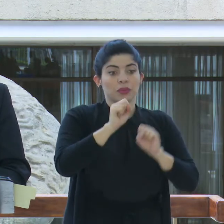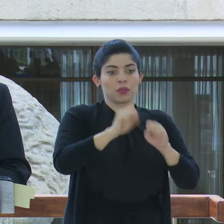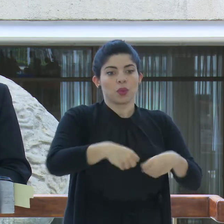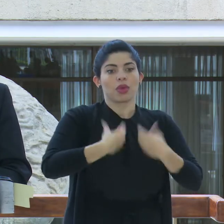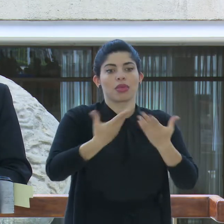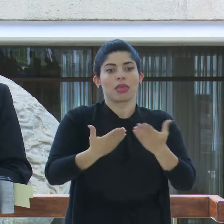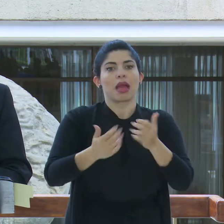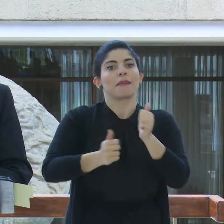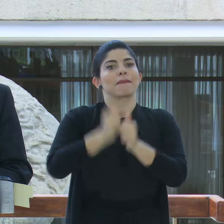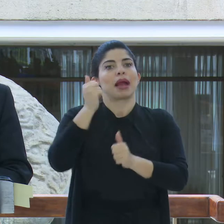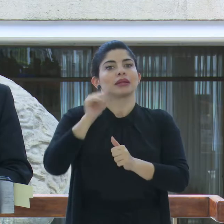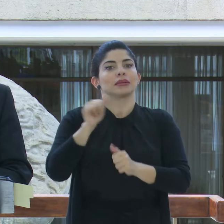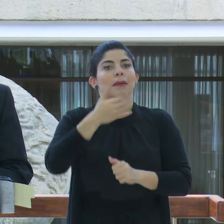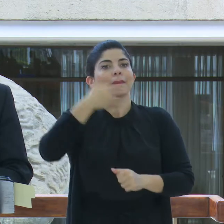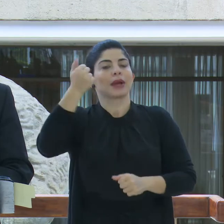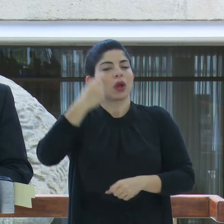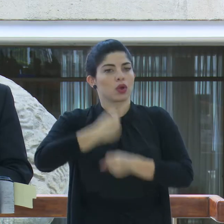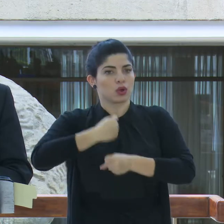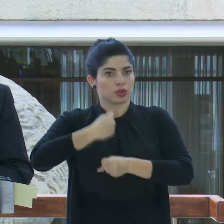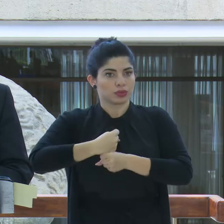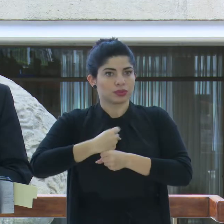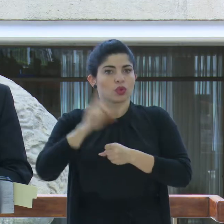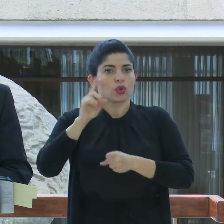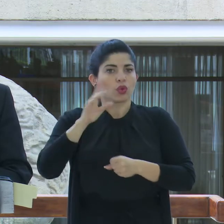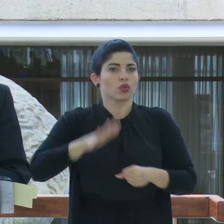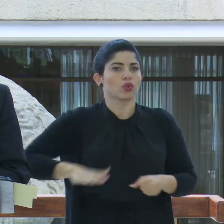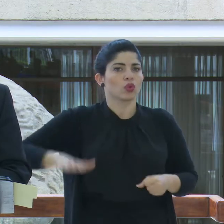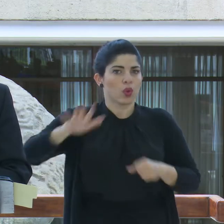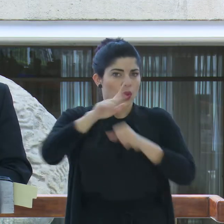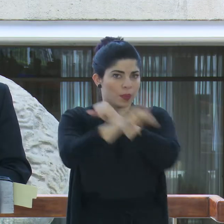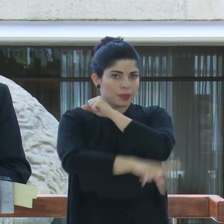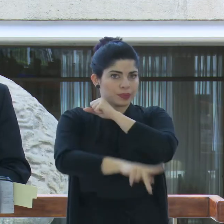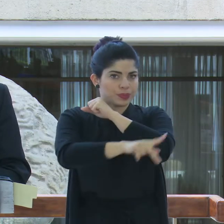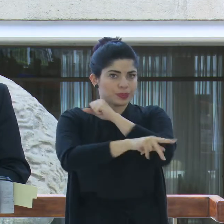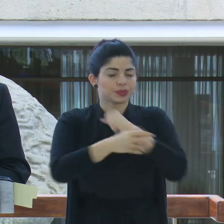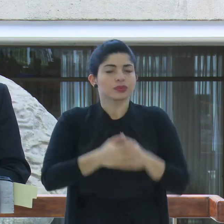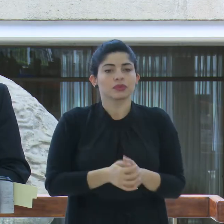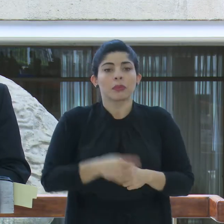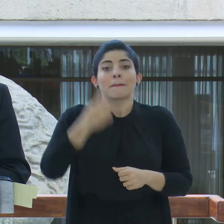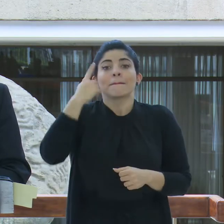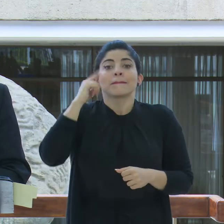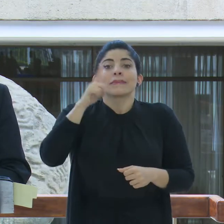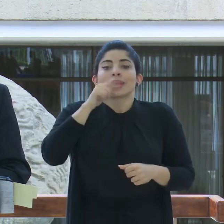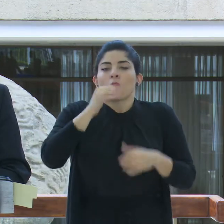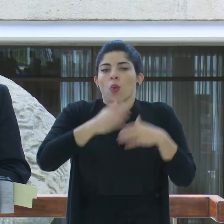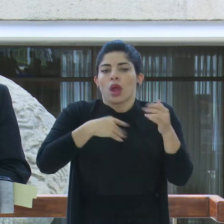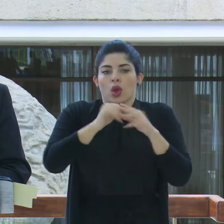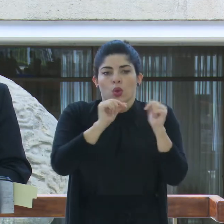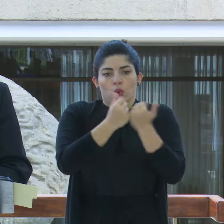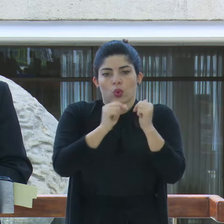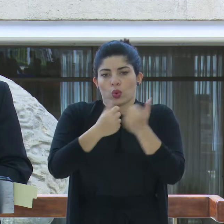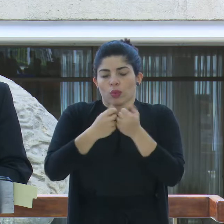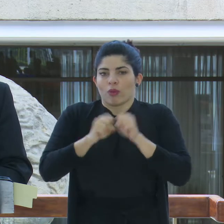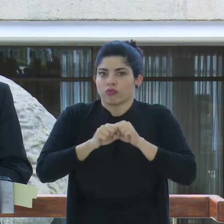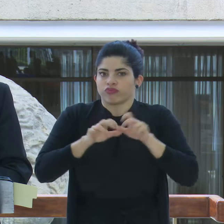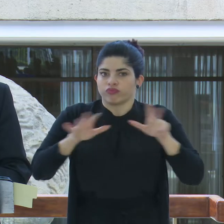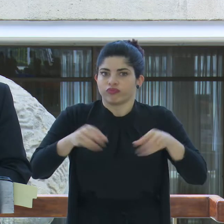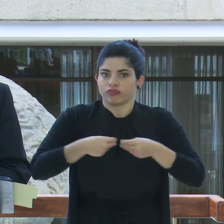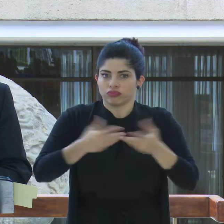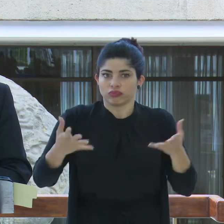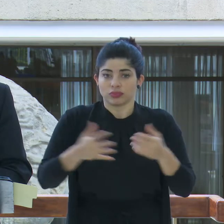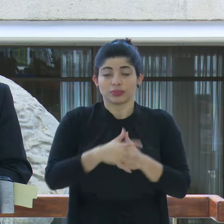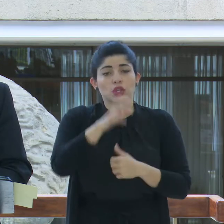generación de más y mejores empleos en todas las regiones del país y para todos los grupos de la población. Los